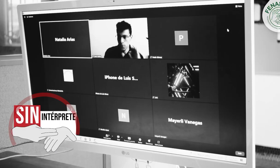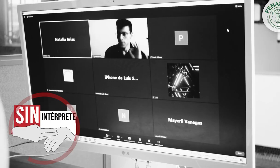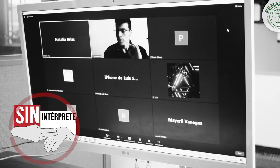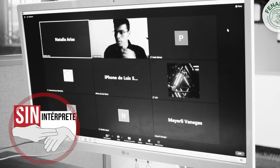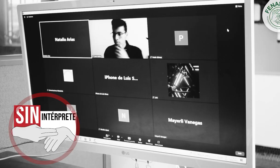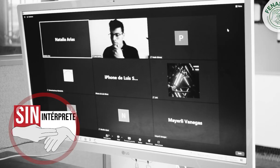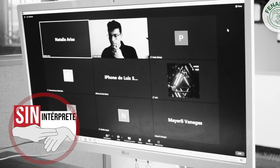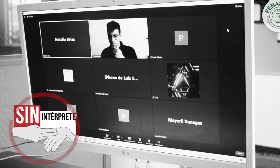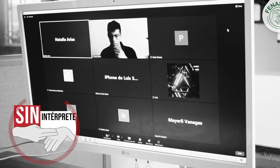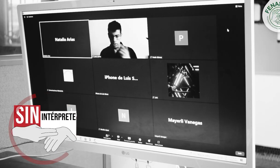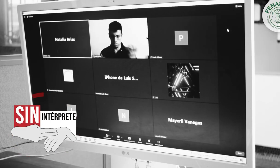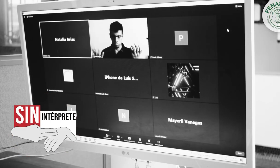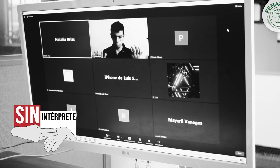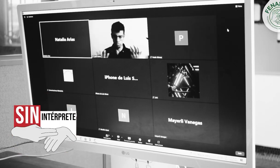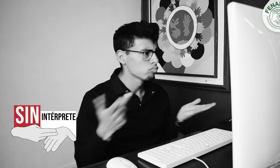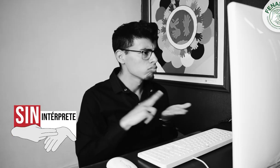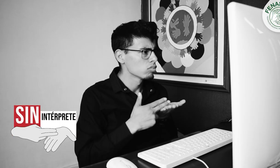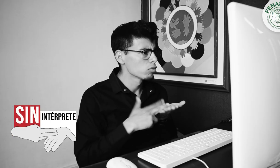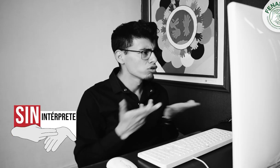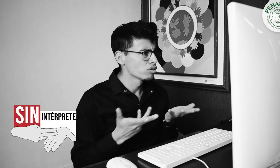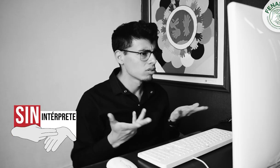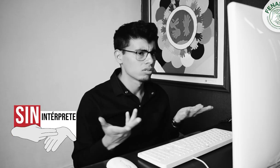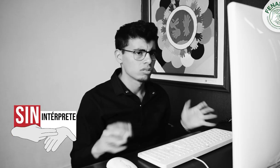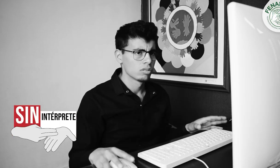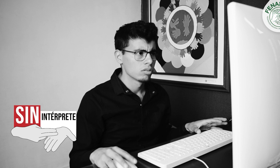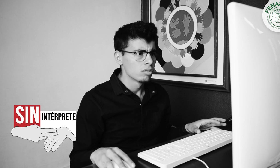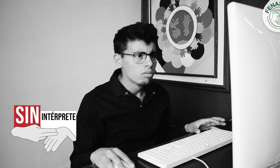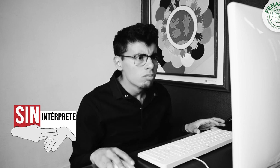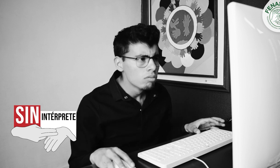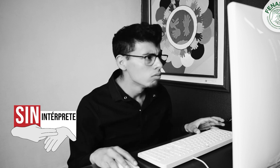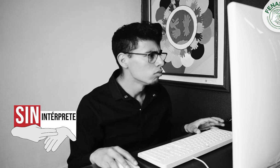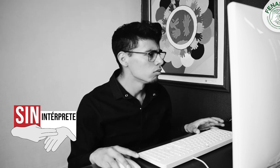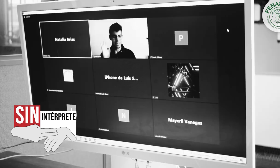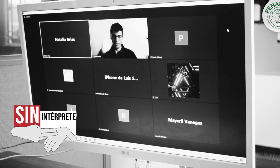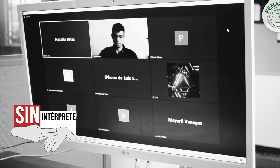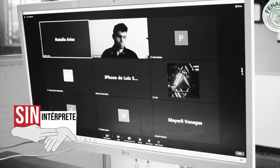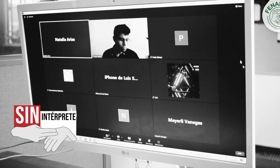¿Dónde está intérprete? Así no.